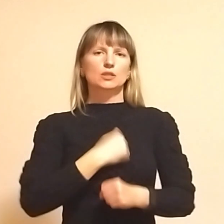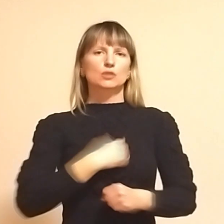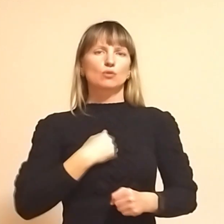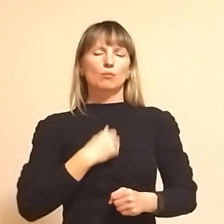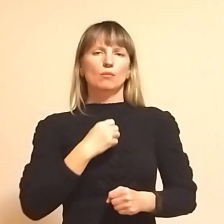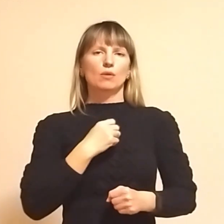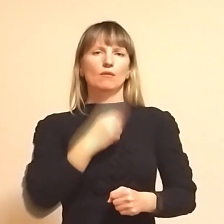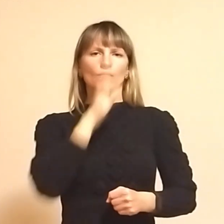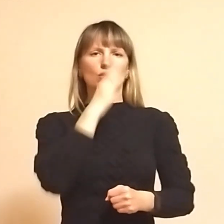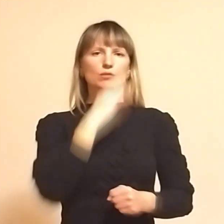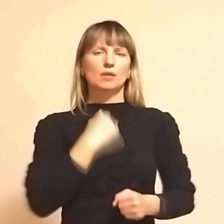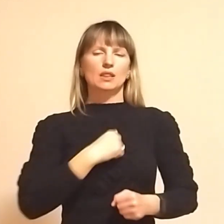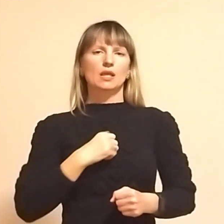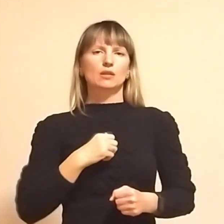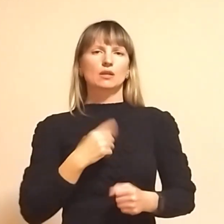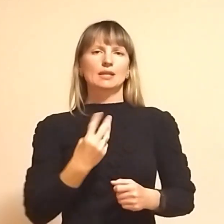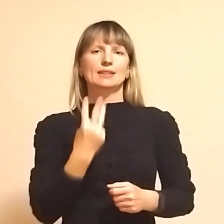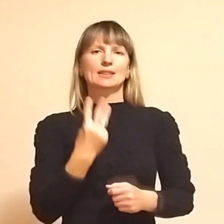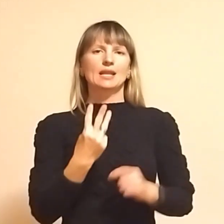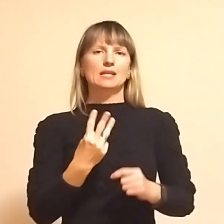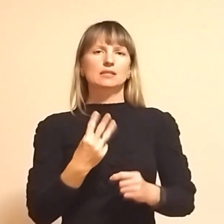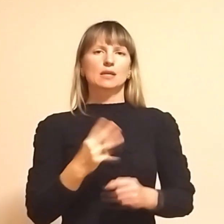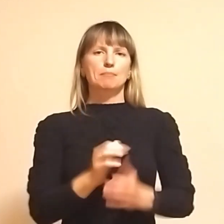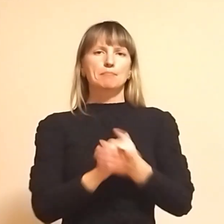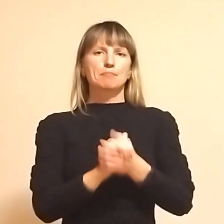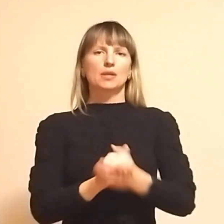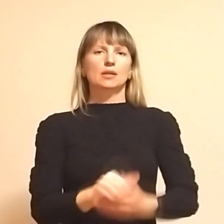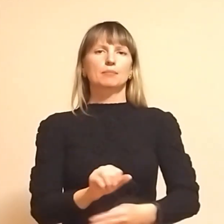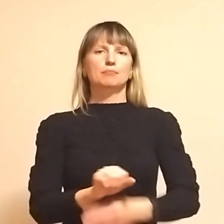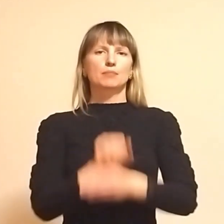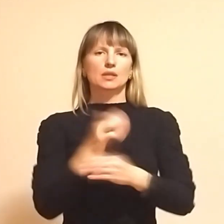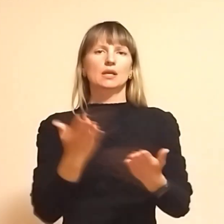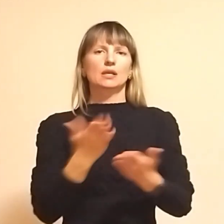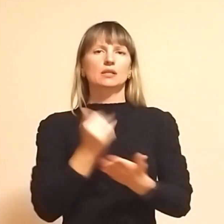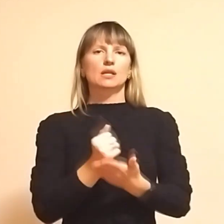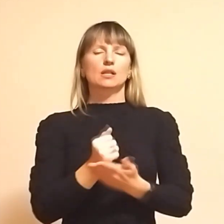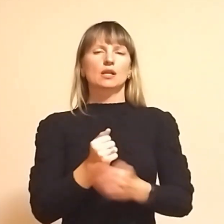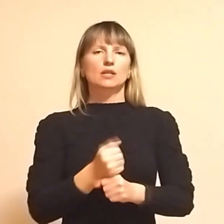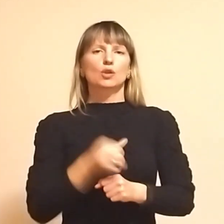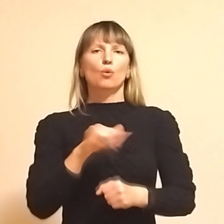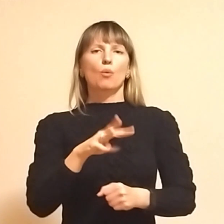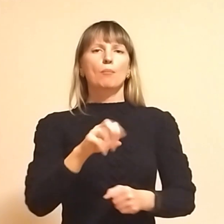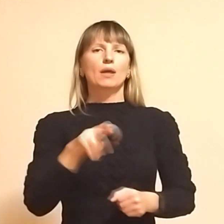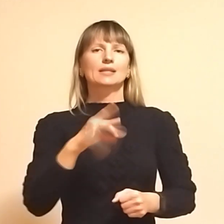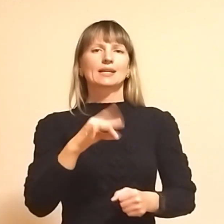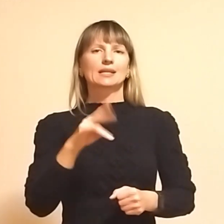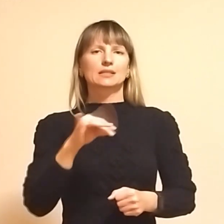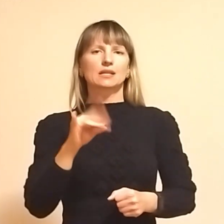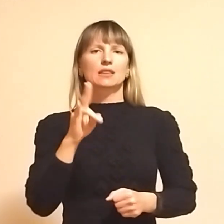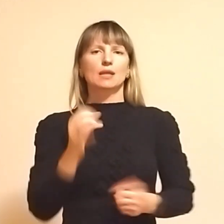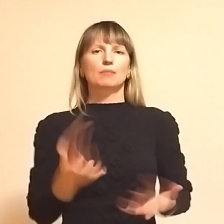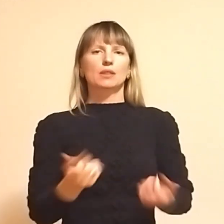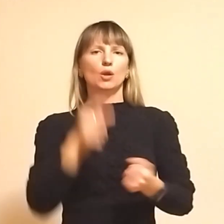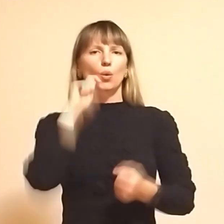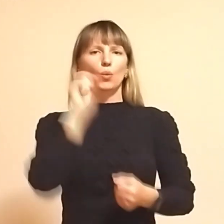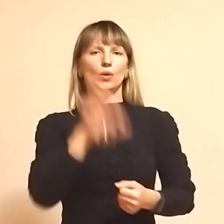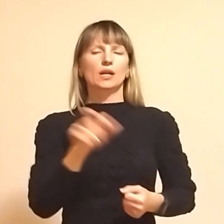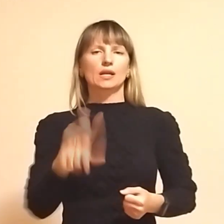ненавистів. Це третій мирний мітинг, який влаштовують у Мадриді на підтримку українців. Міф руського міра,